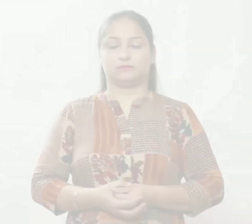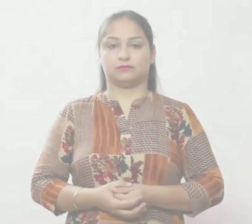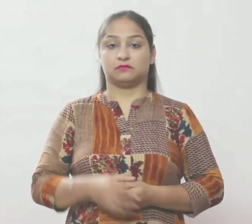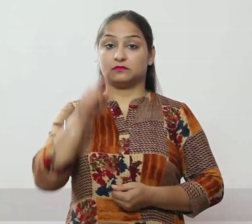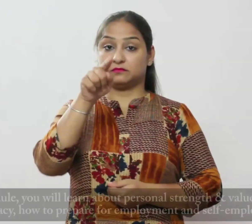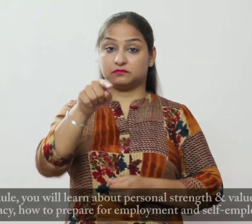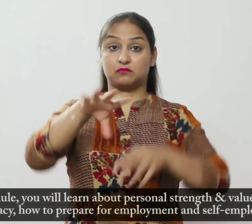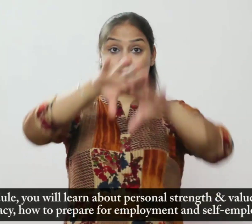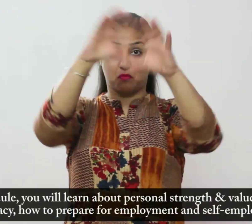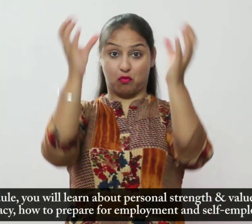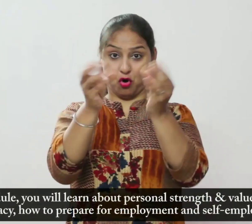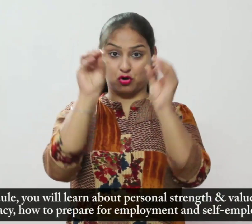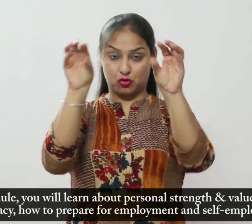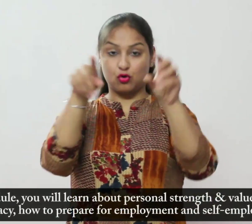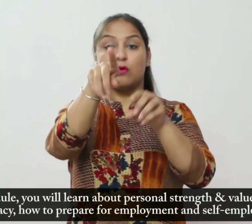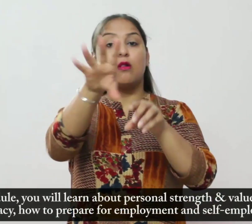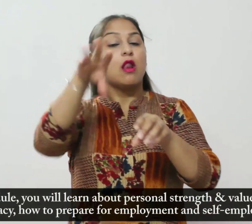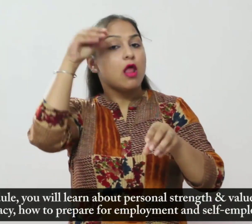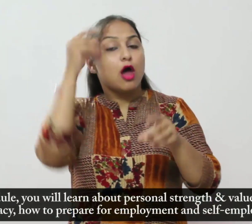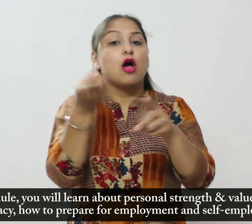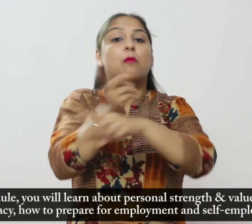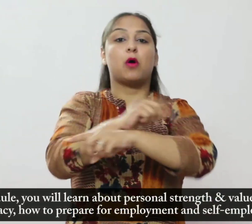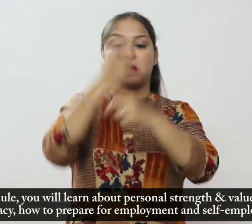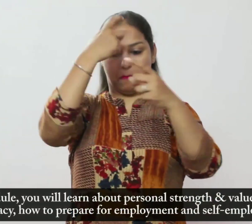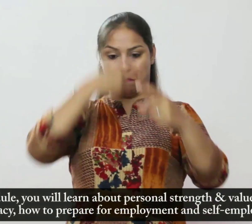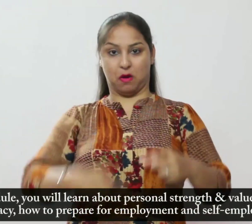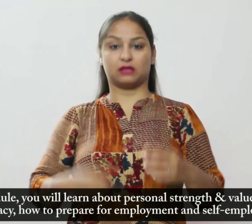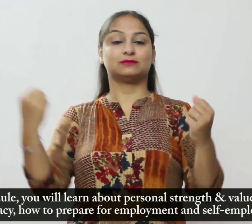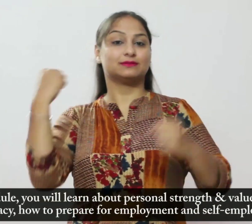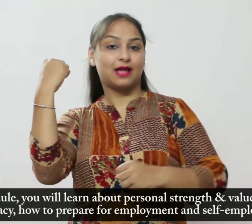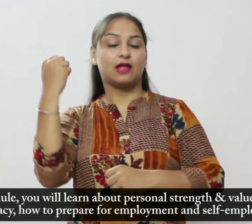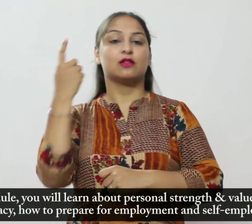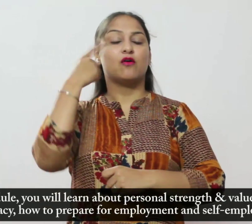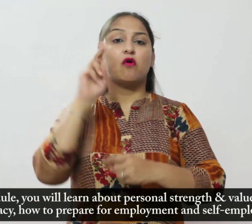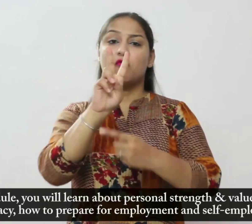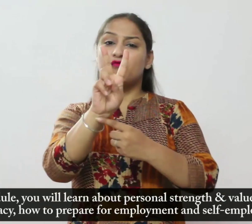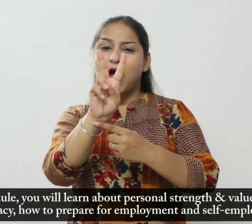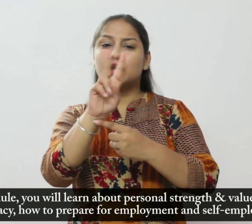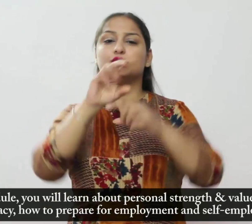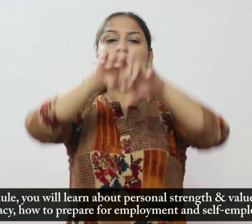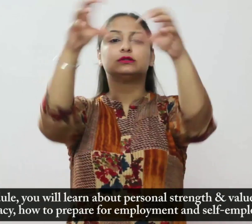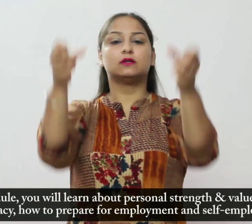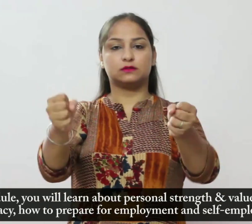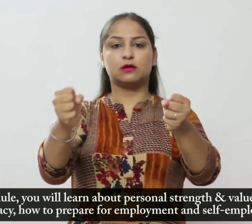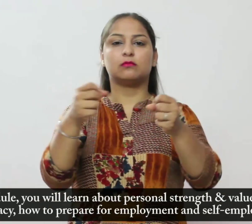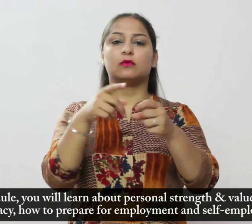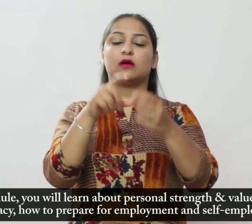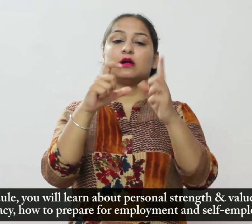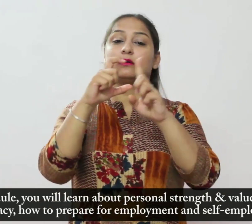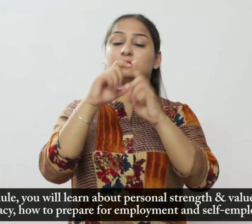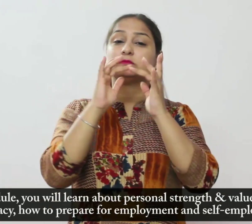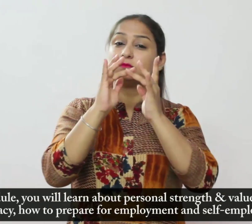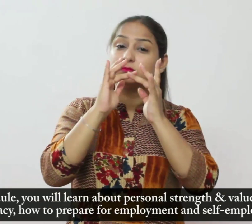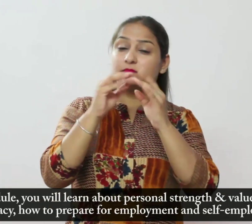इस मोड्यूल में आप व्यक्ति गत्ट शक्ती और मुल्य प्रणाली डिजिनल